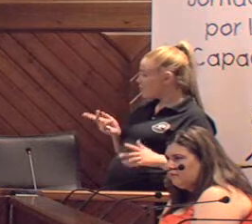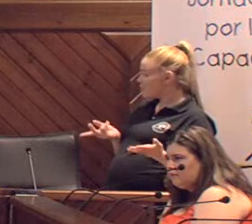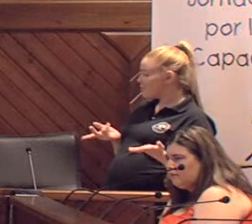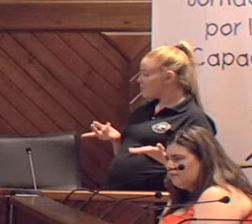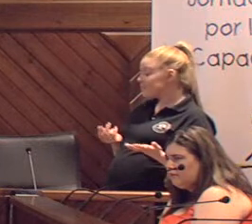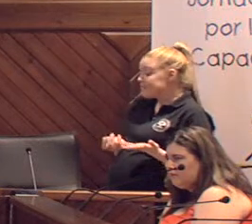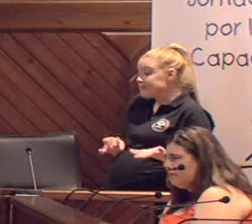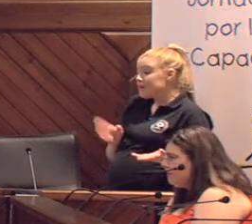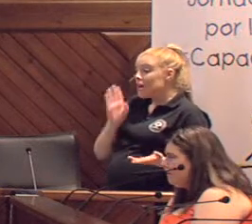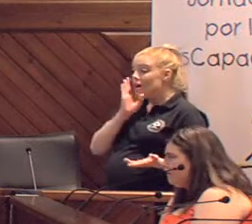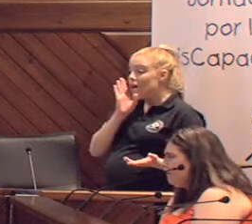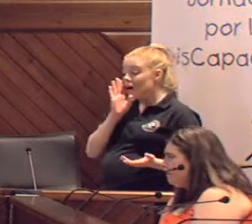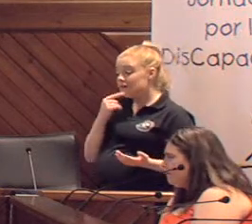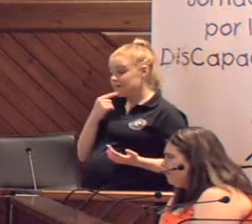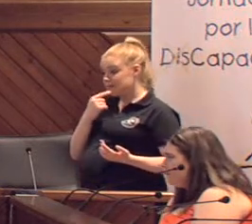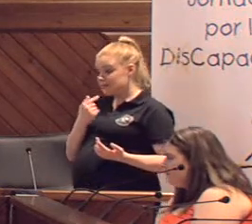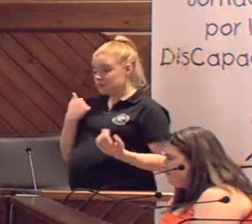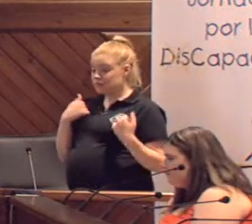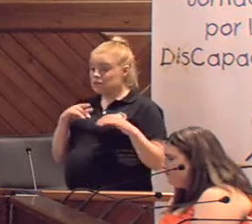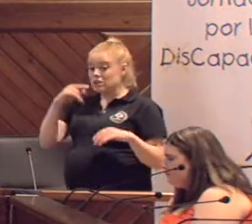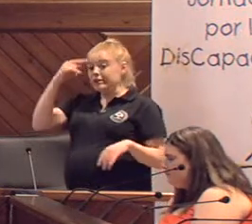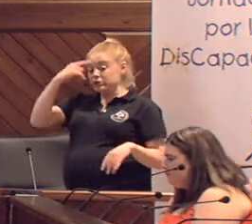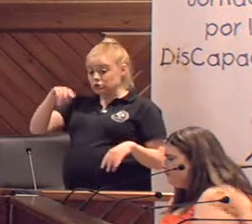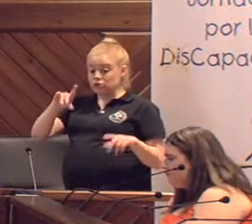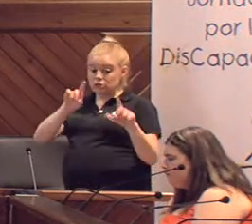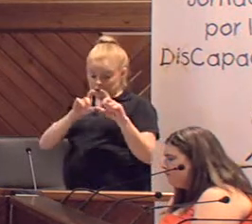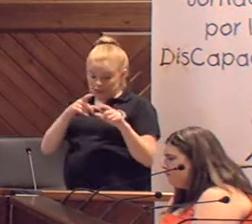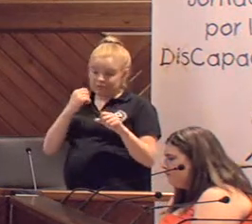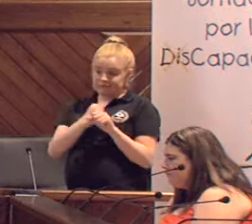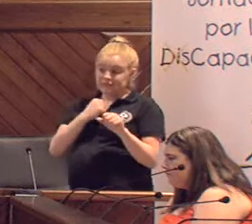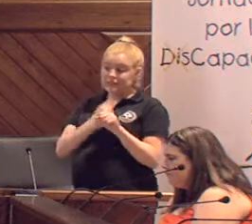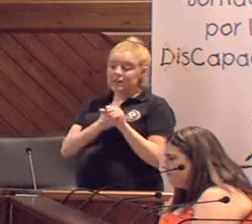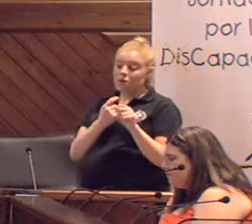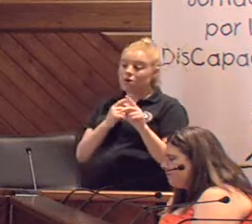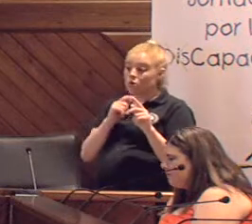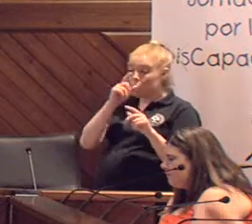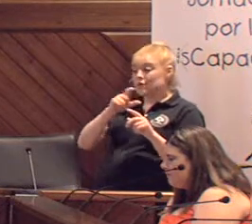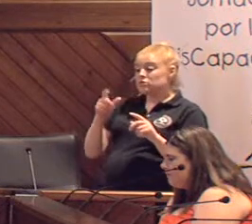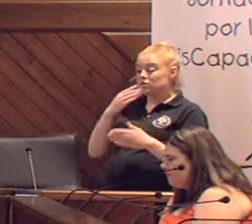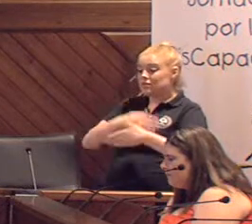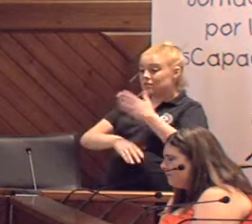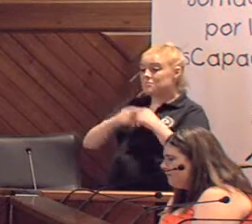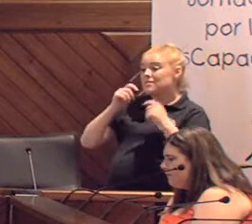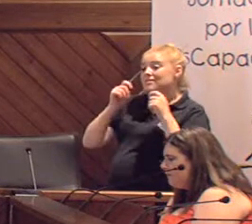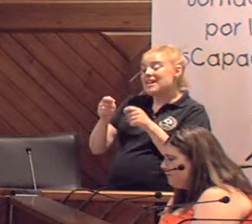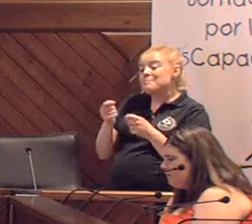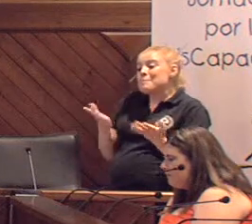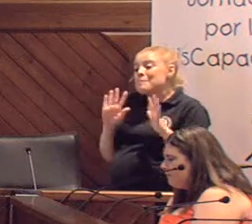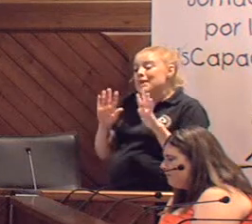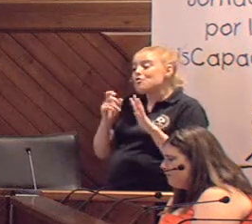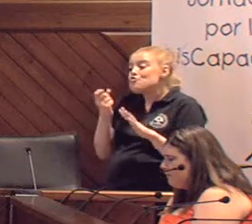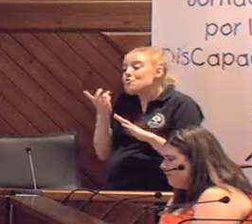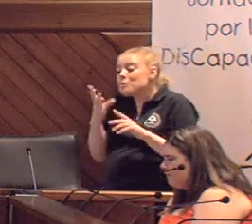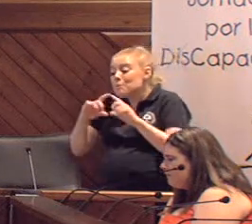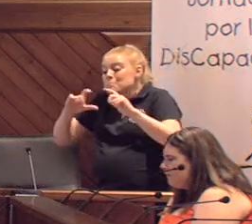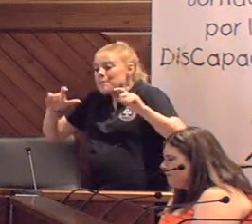Pues, como ya te he dicho antes, Pedro, yo sé que hay empleos que se le dan a personas con discapacidad, pero no te puedo decir el número si ha